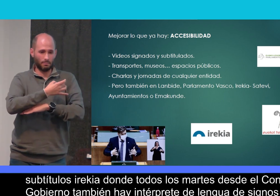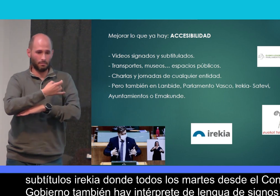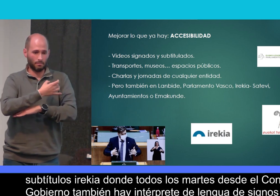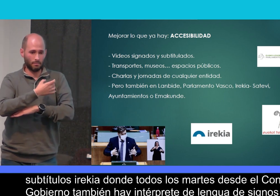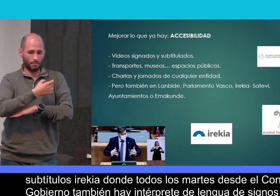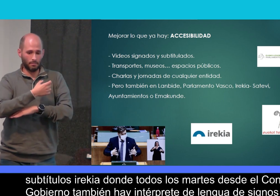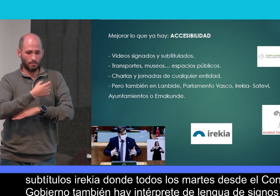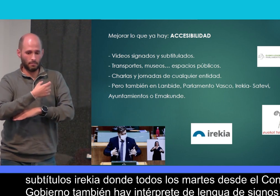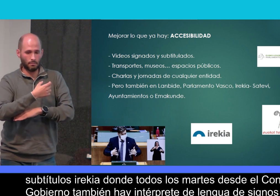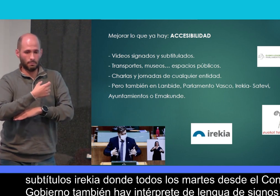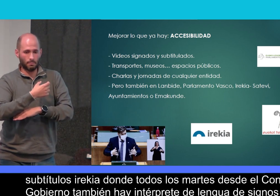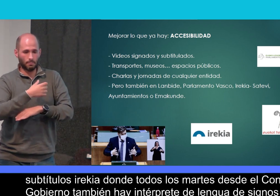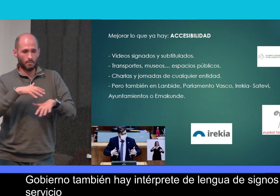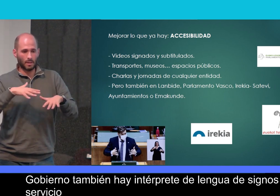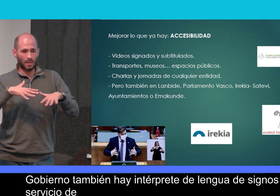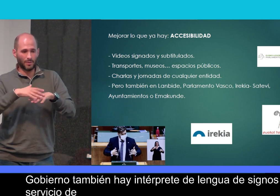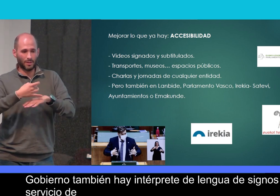El servicio de Euskal Trenbi de Sarea,